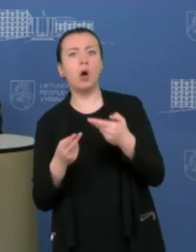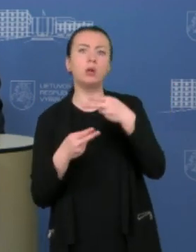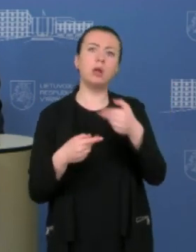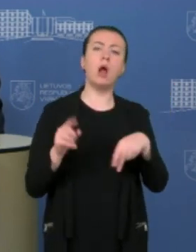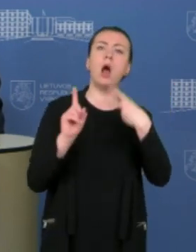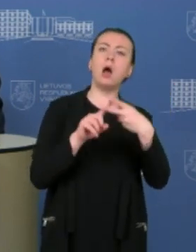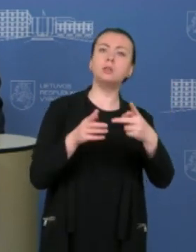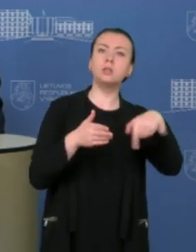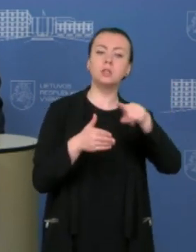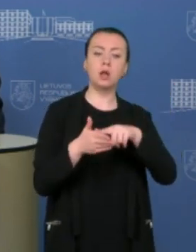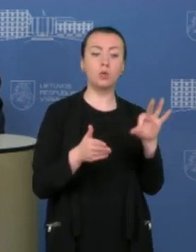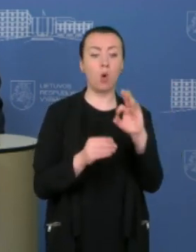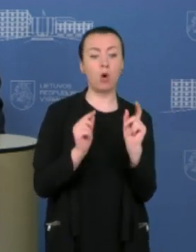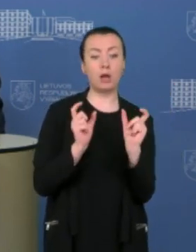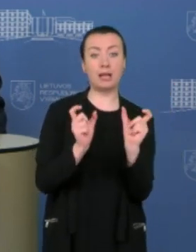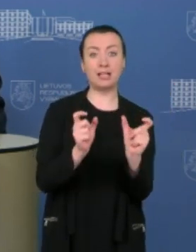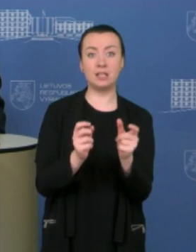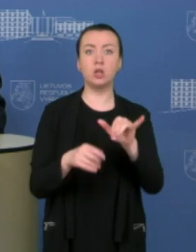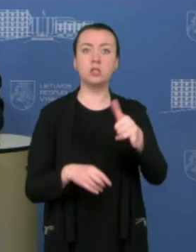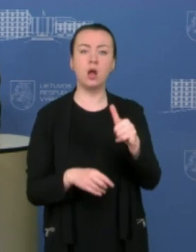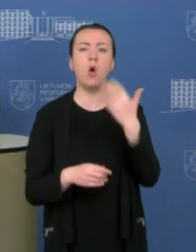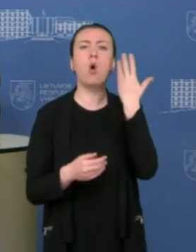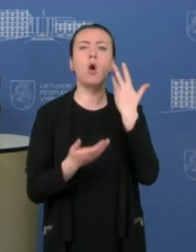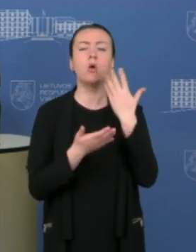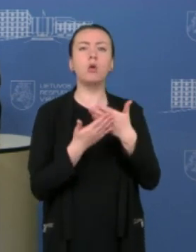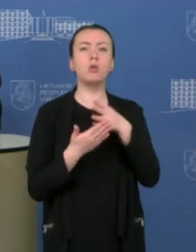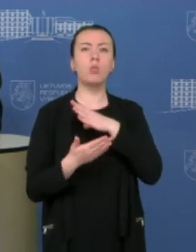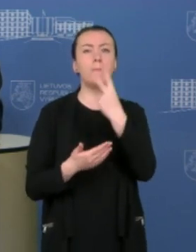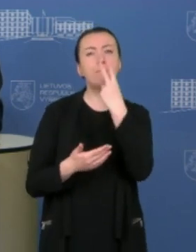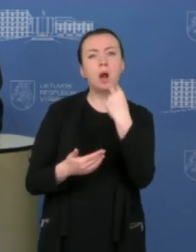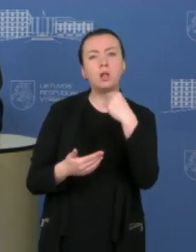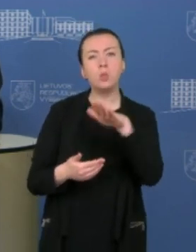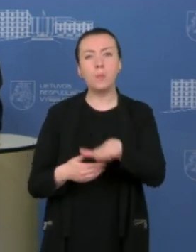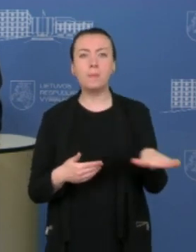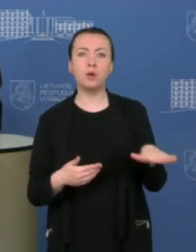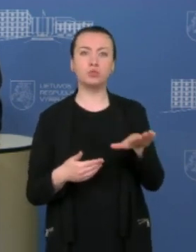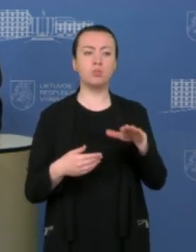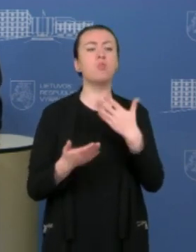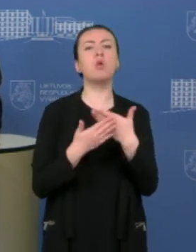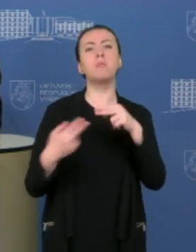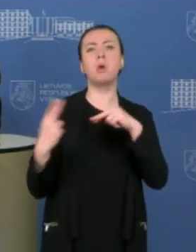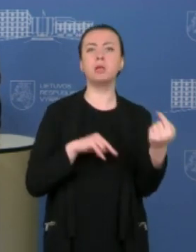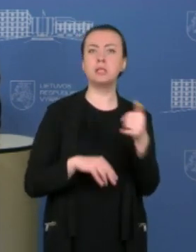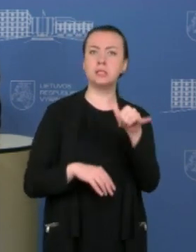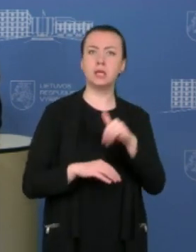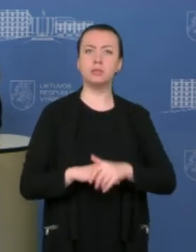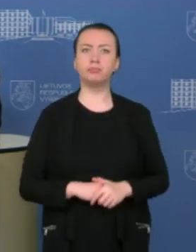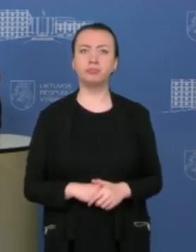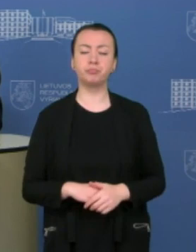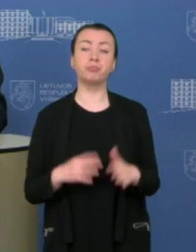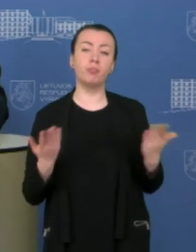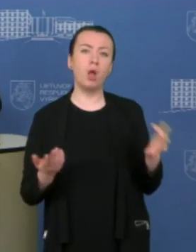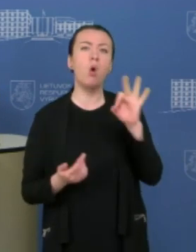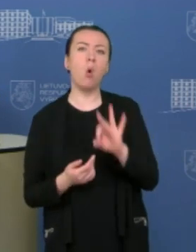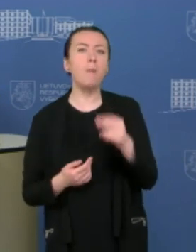pakeistų karantino sąlygų, dėl pradinukų, dėl ko buvo nuspręsti šiek tiek pakeisti tas sąlygas. Ačiū. Tai dėl